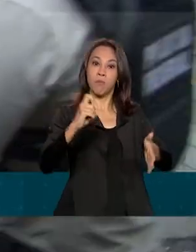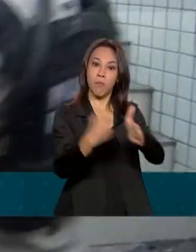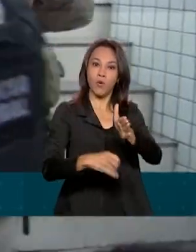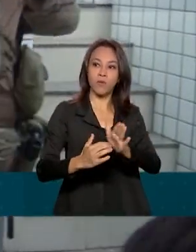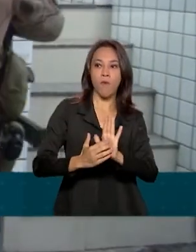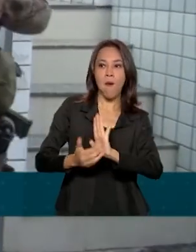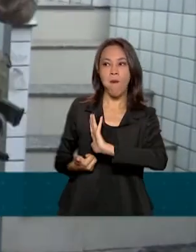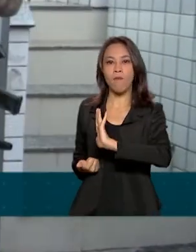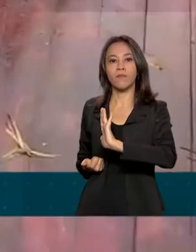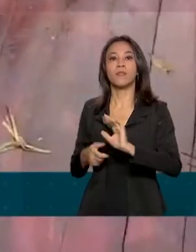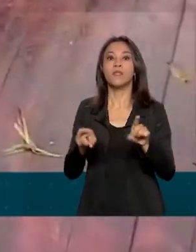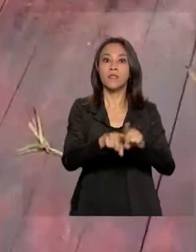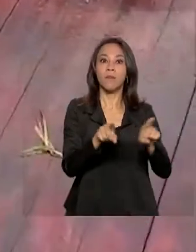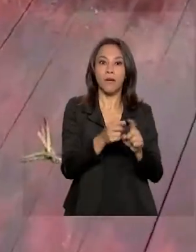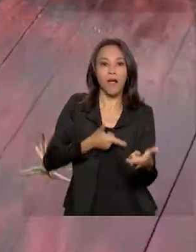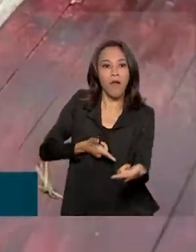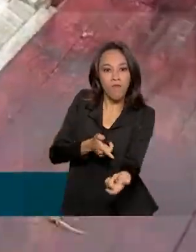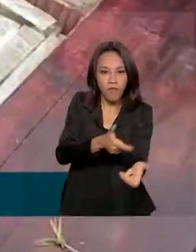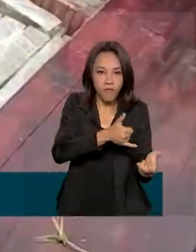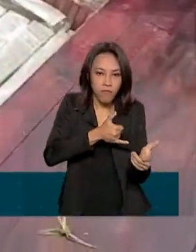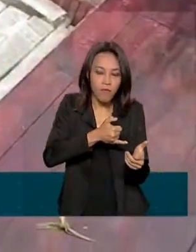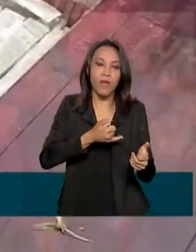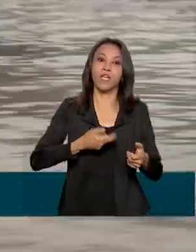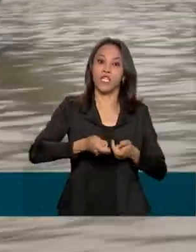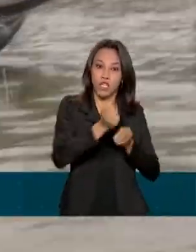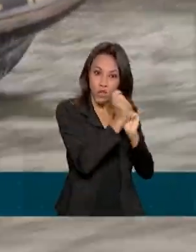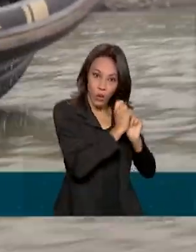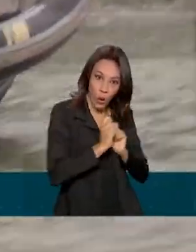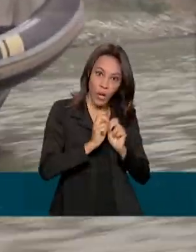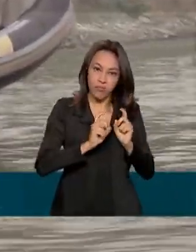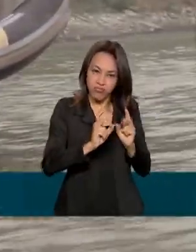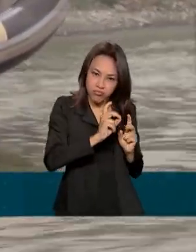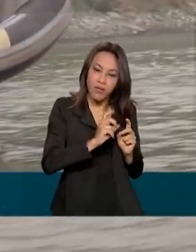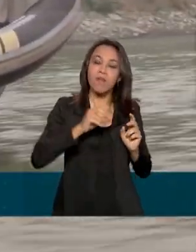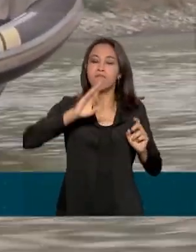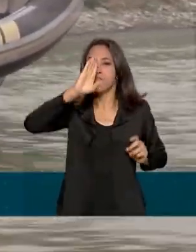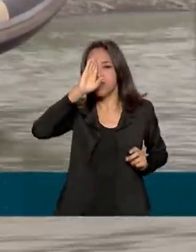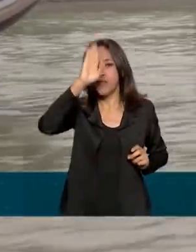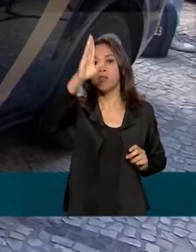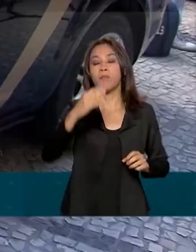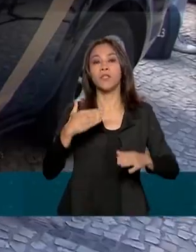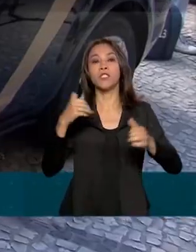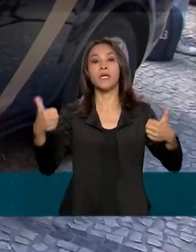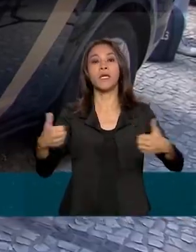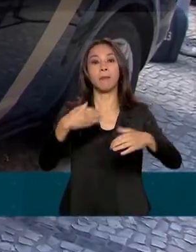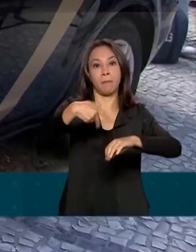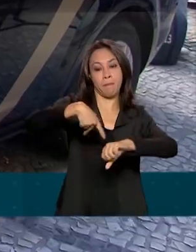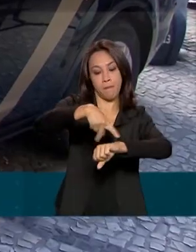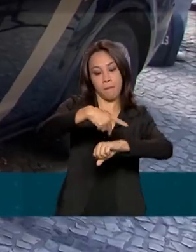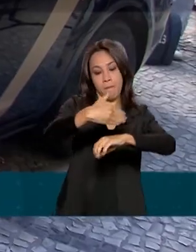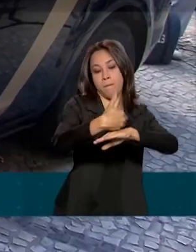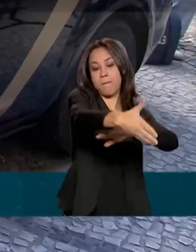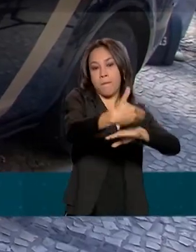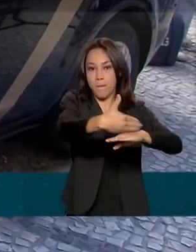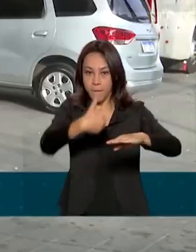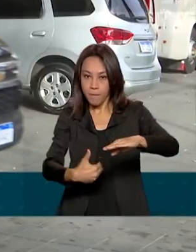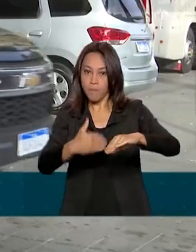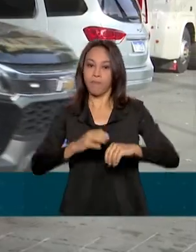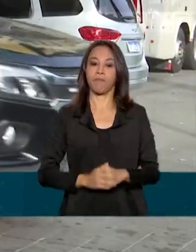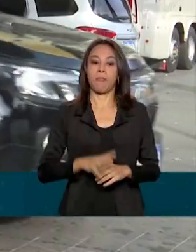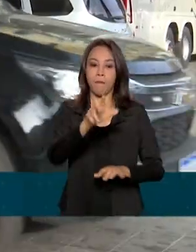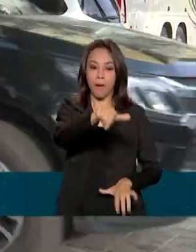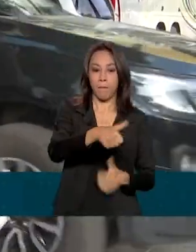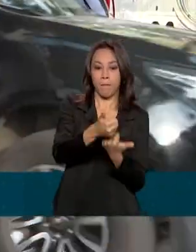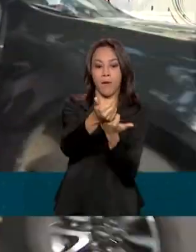tráfico internacional de armas e drogas, principalmente na região de fronteira. Para apoiar o trabalho da PF,